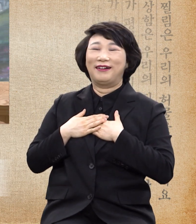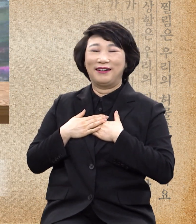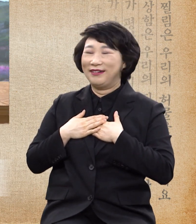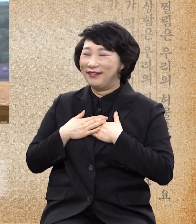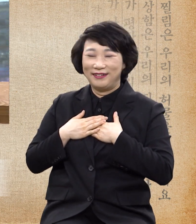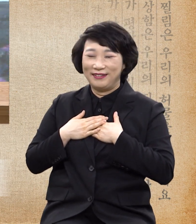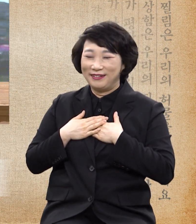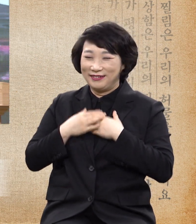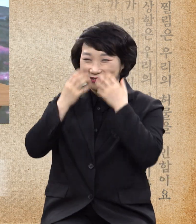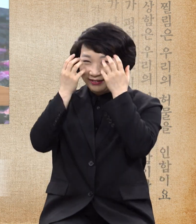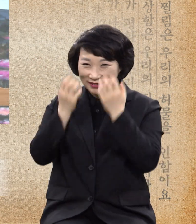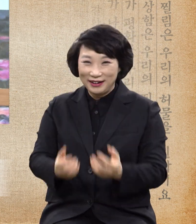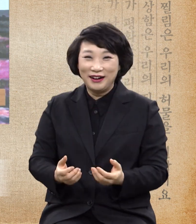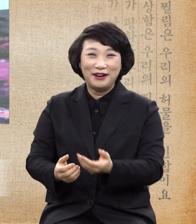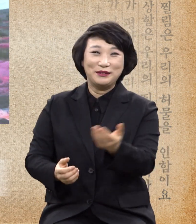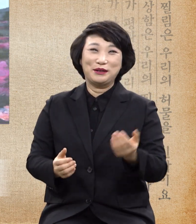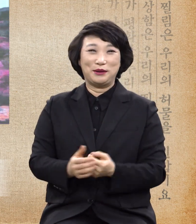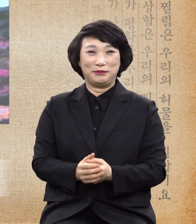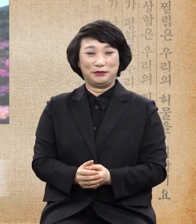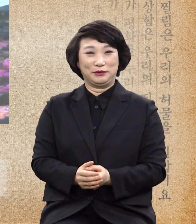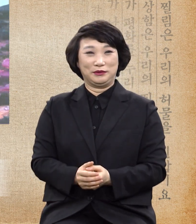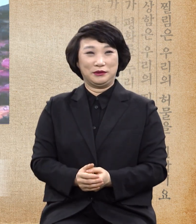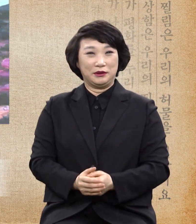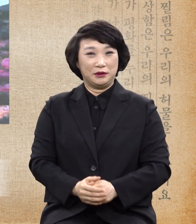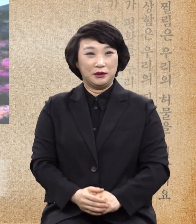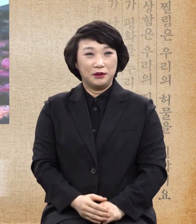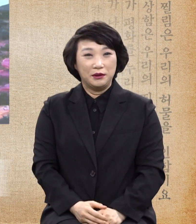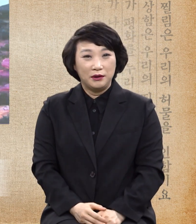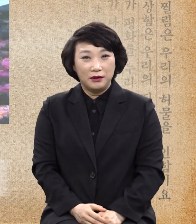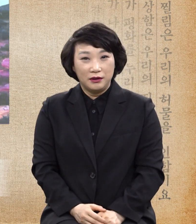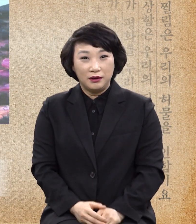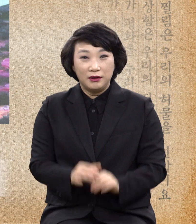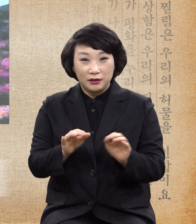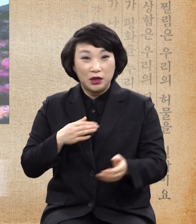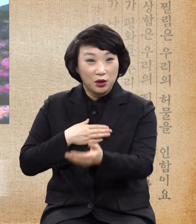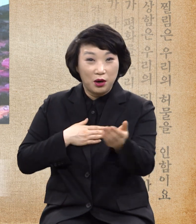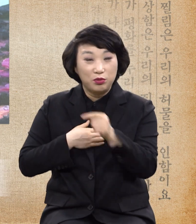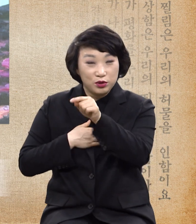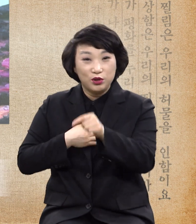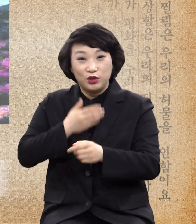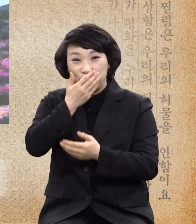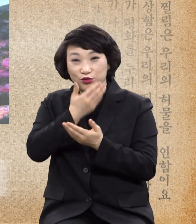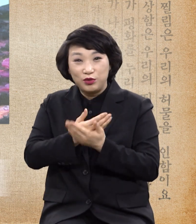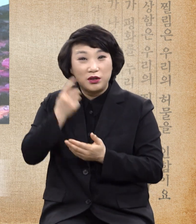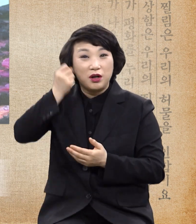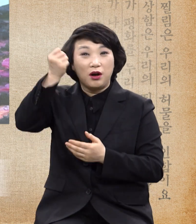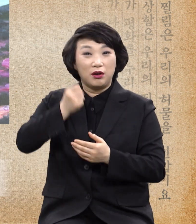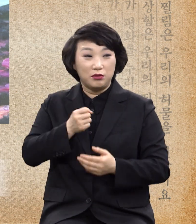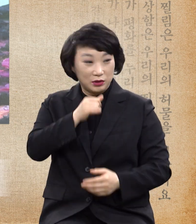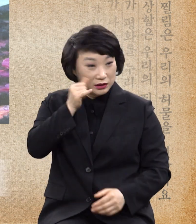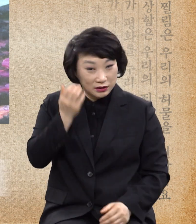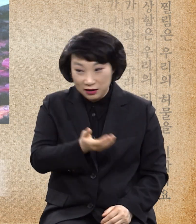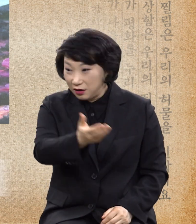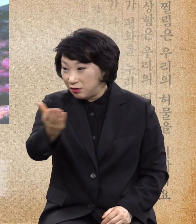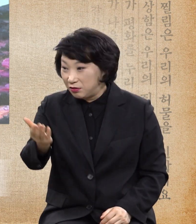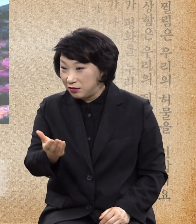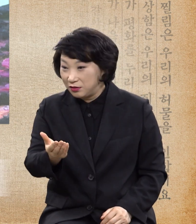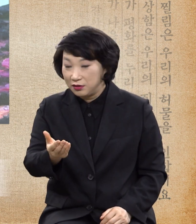어마어마한 사건인데 어마어마하게 생각을 못해요 여러분 지옥 안